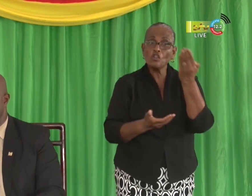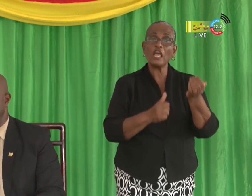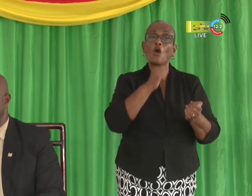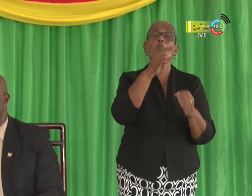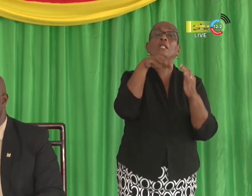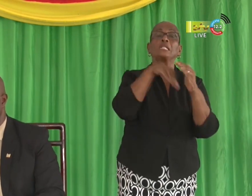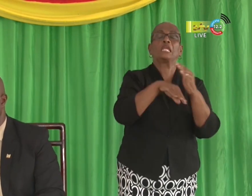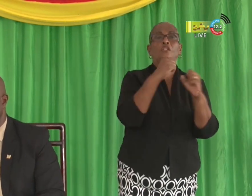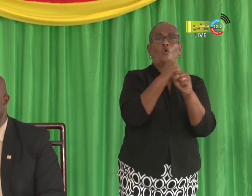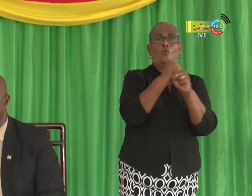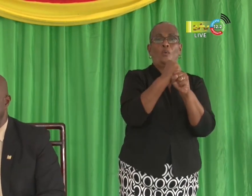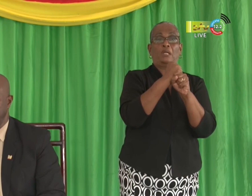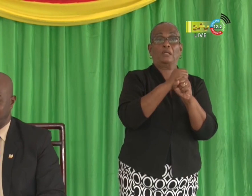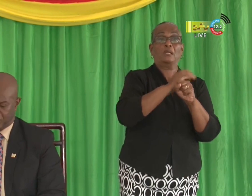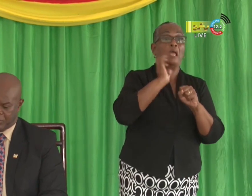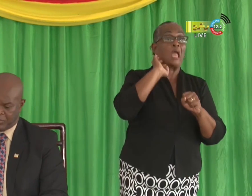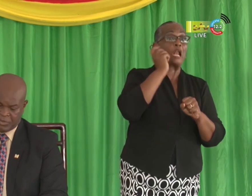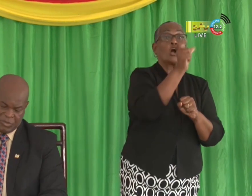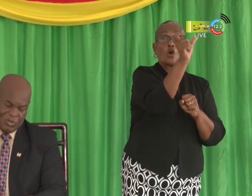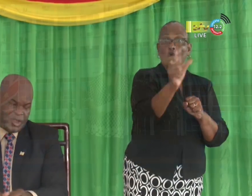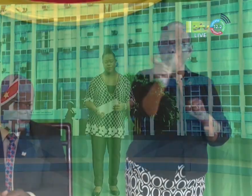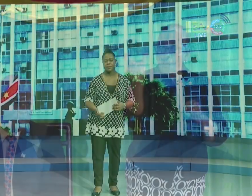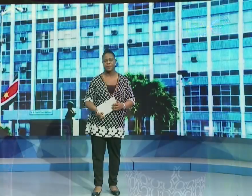krijgen elke week een persconferentie.